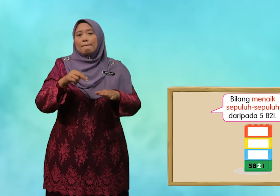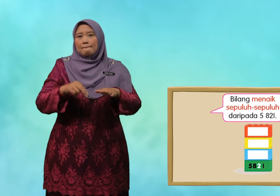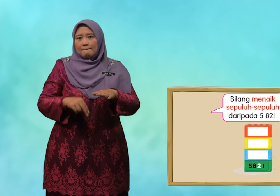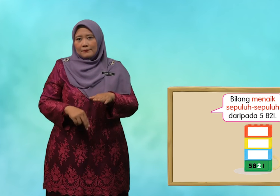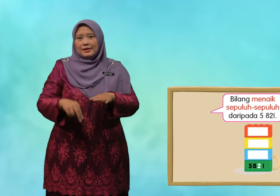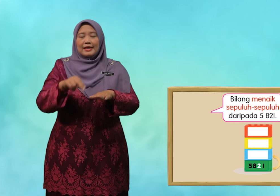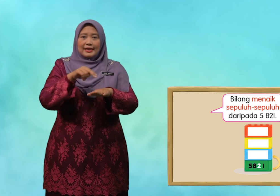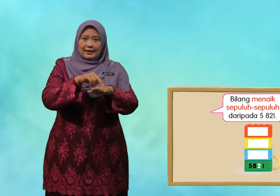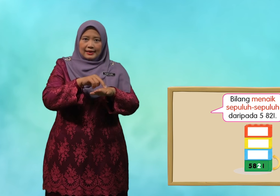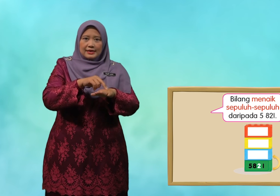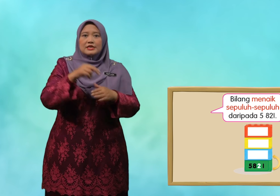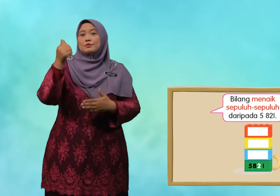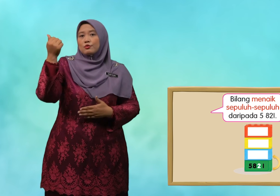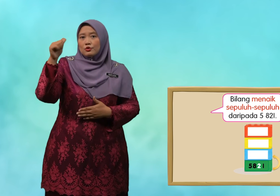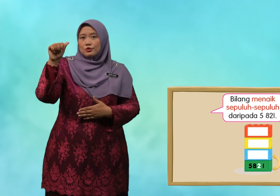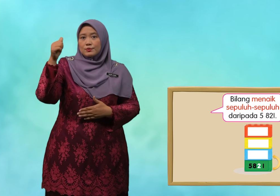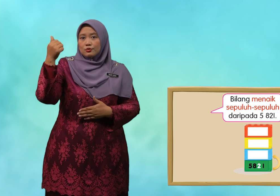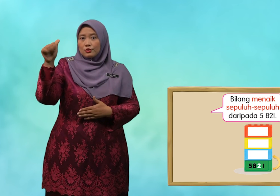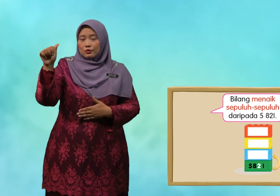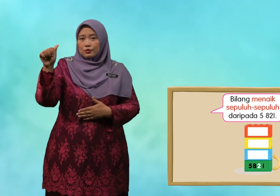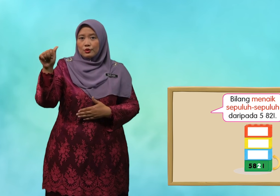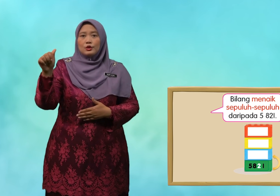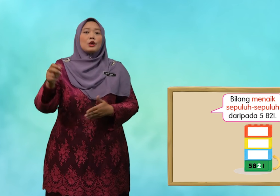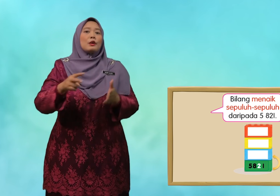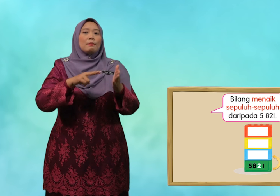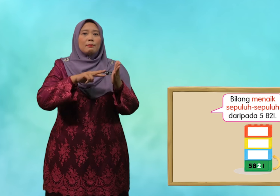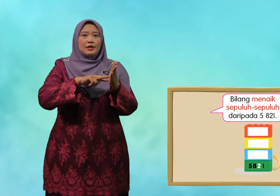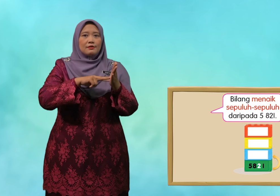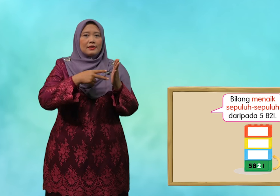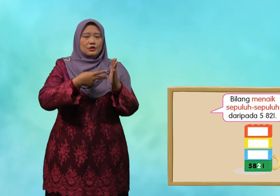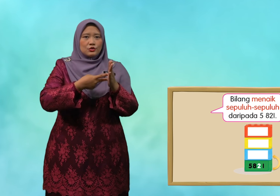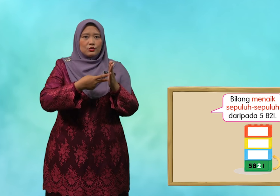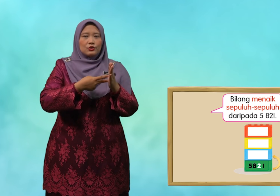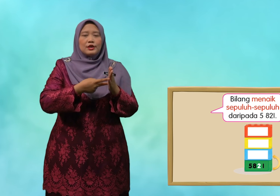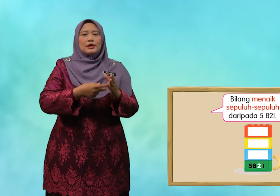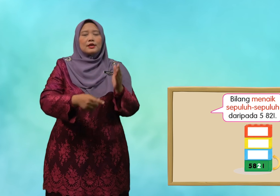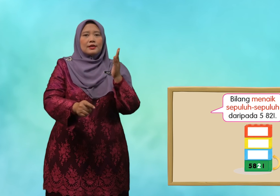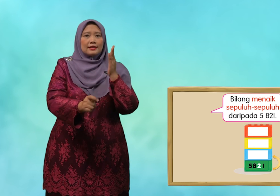menaik sepuluh sepuluh sepuluh bermaksud tambah